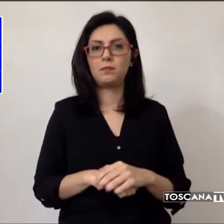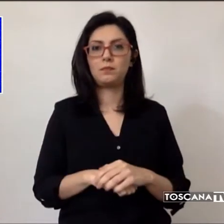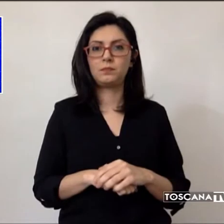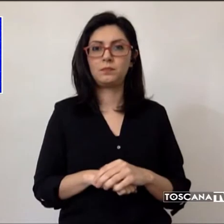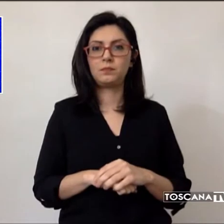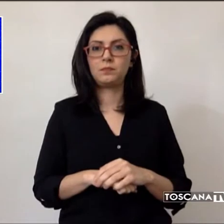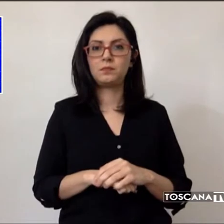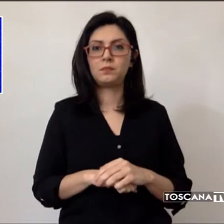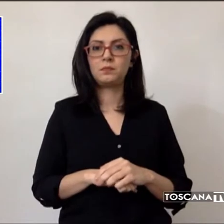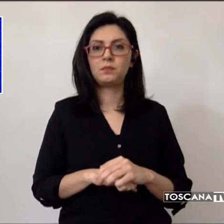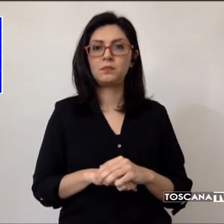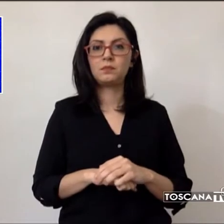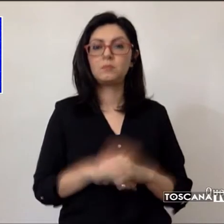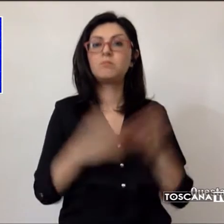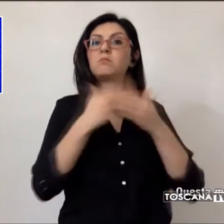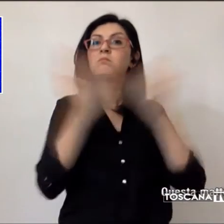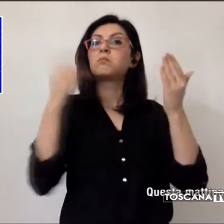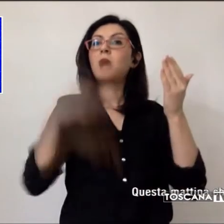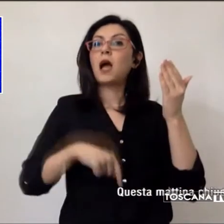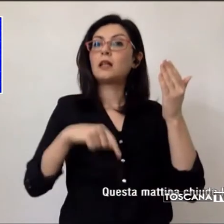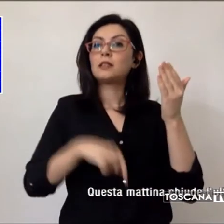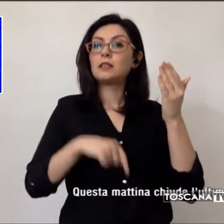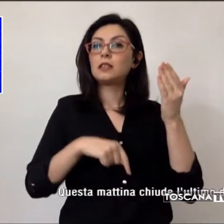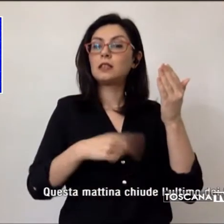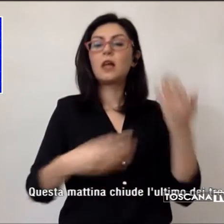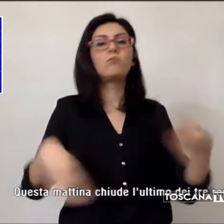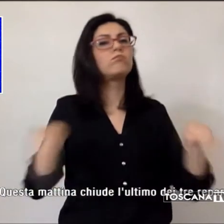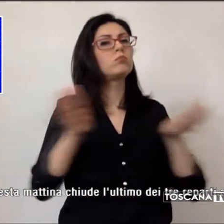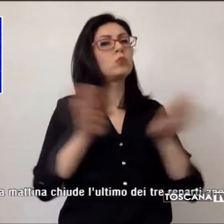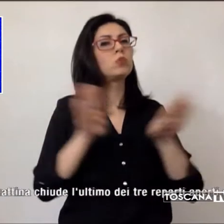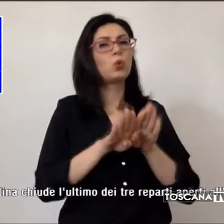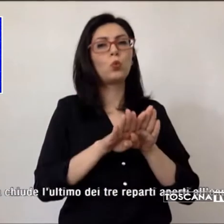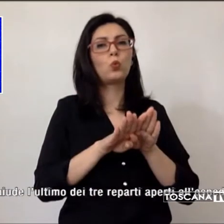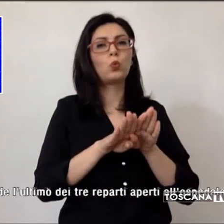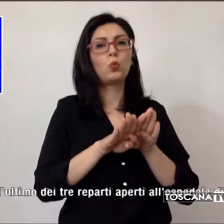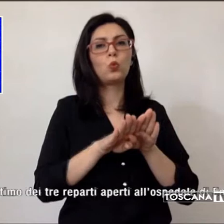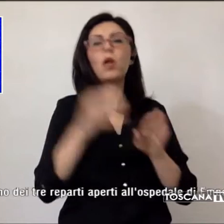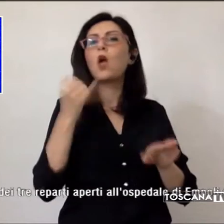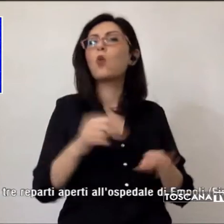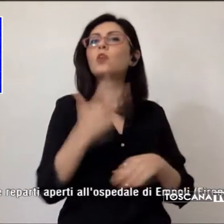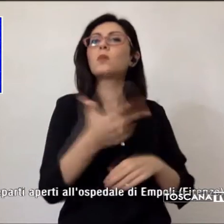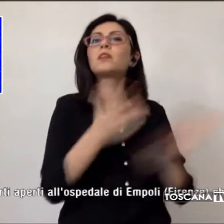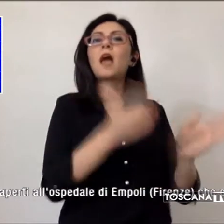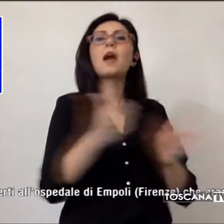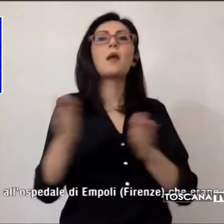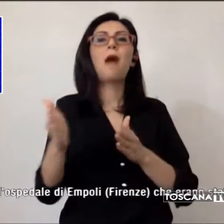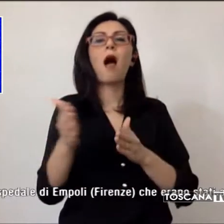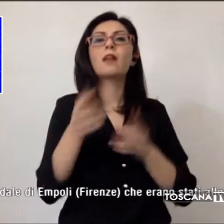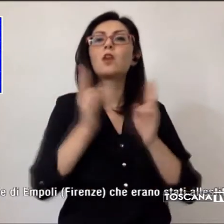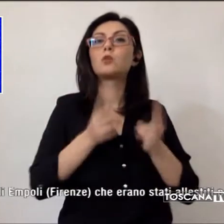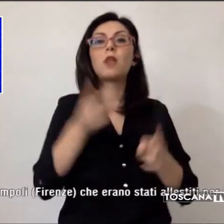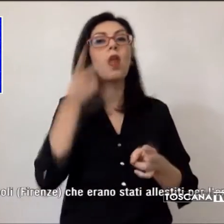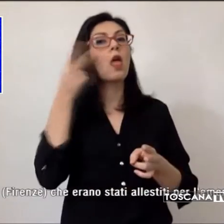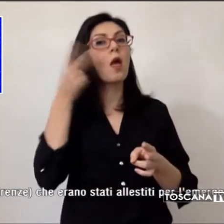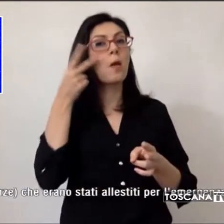Questa mattina chiude l'ultimo dei tre reparti aperti all'ospedale di Empoli che erano stati